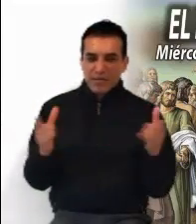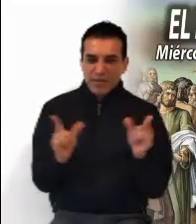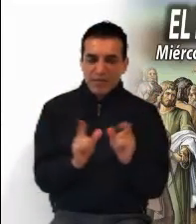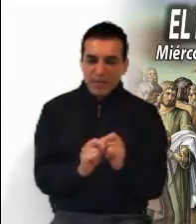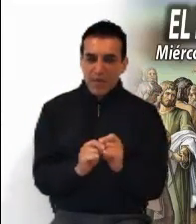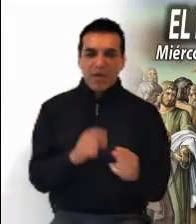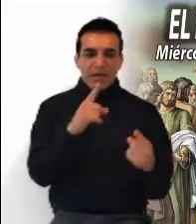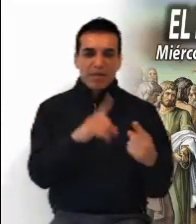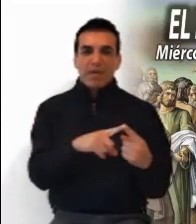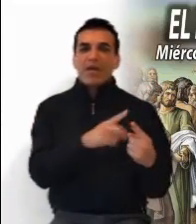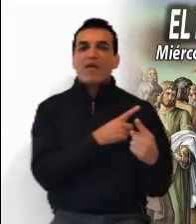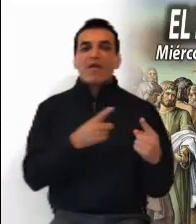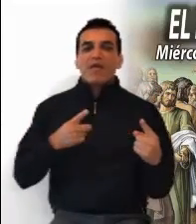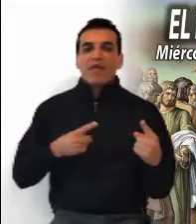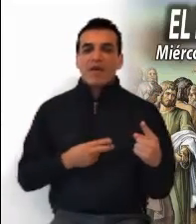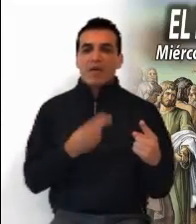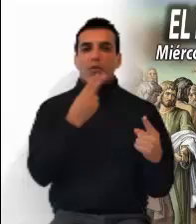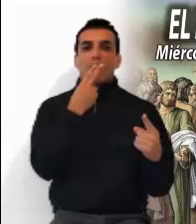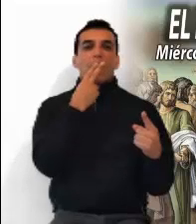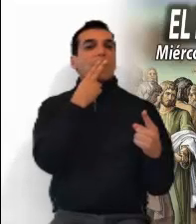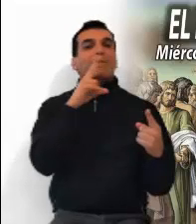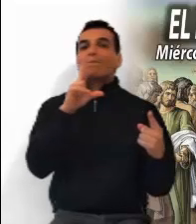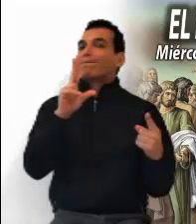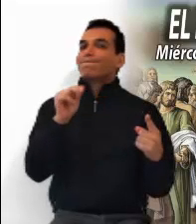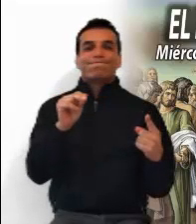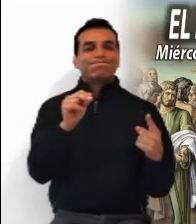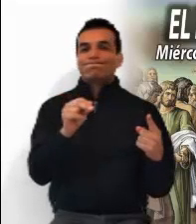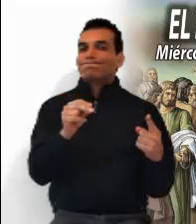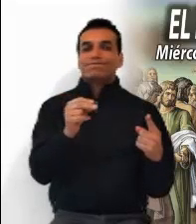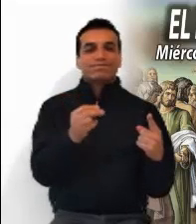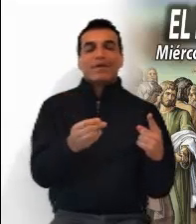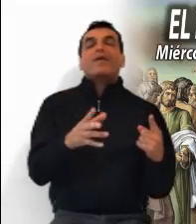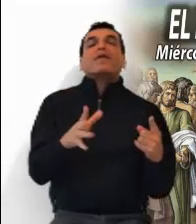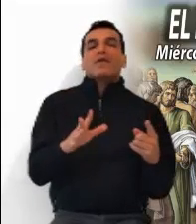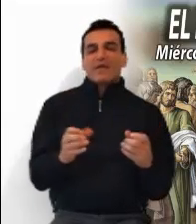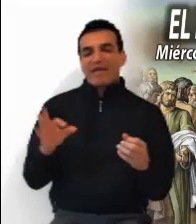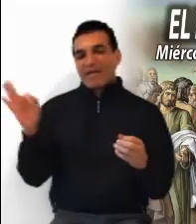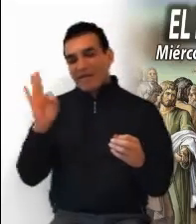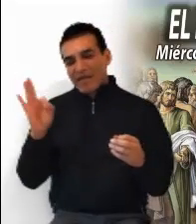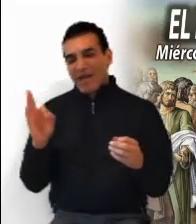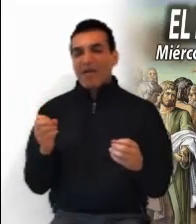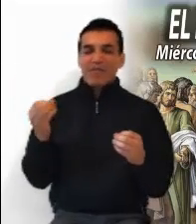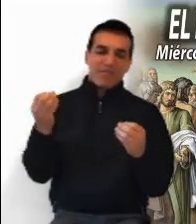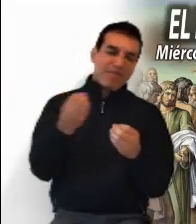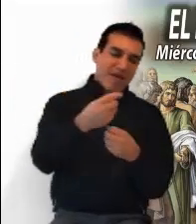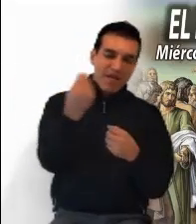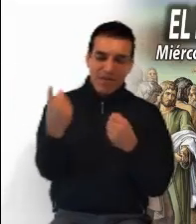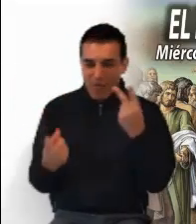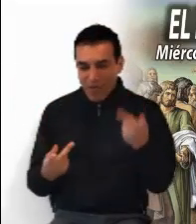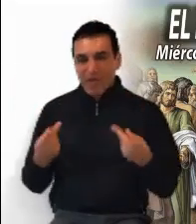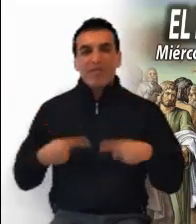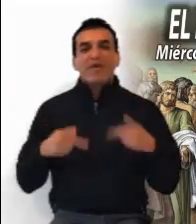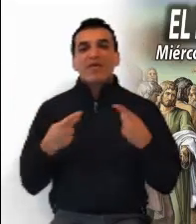relatos. La primera es el desprendimiento. Quizás muchos subyugados por lo